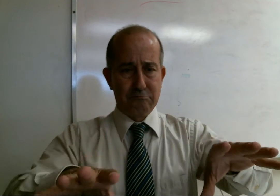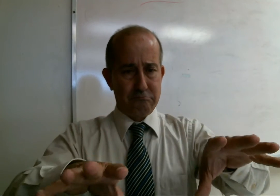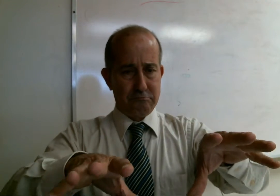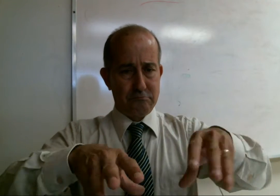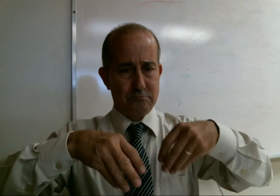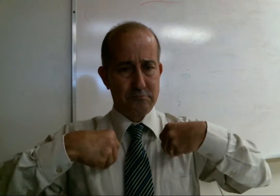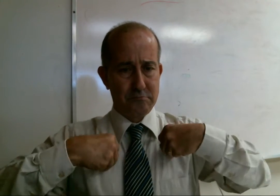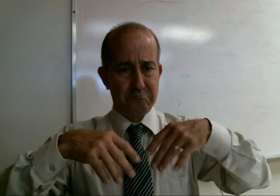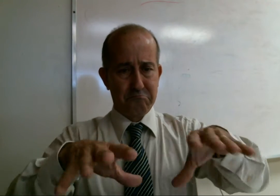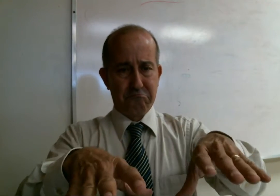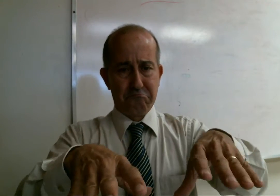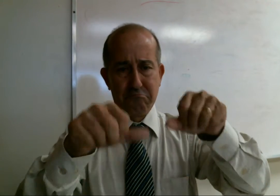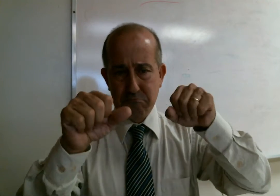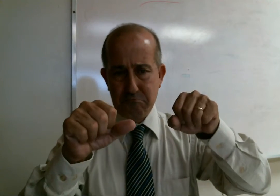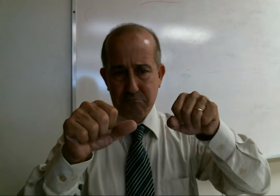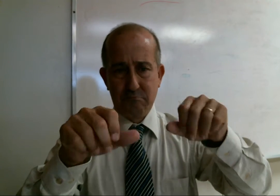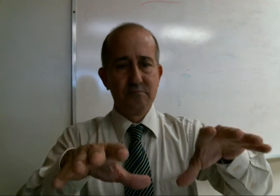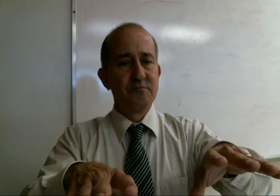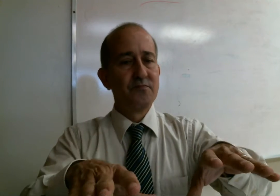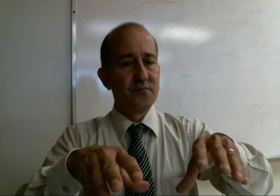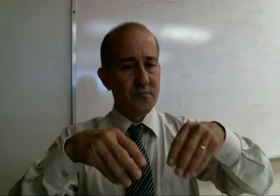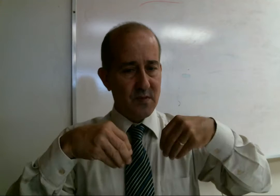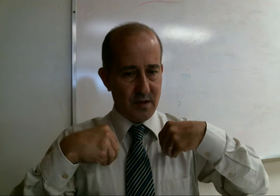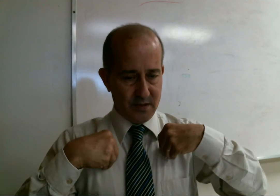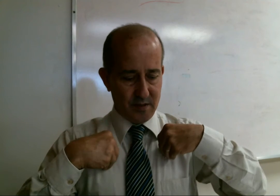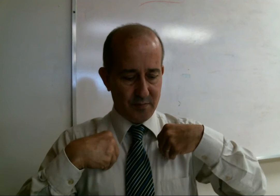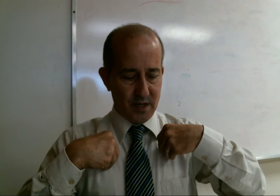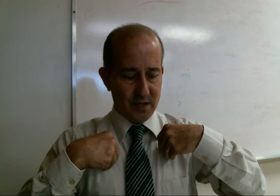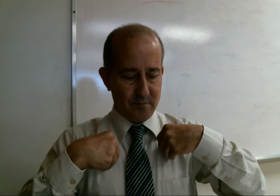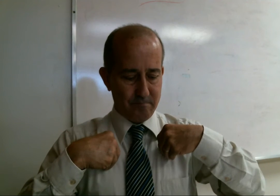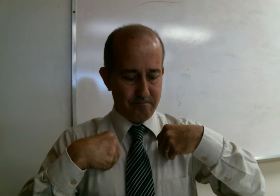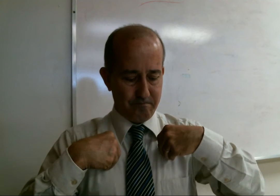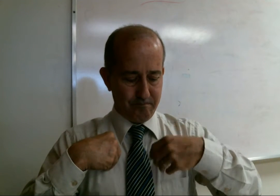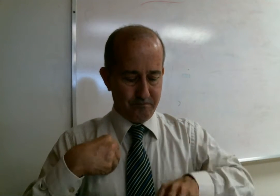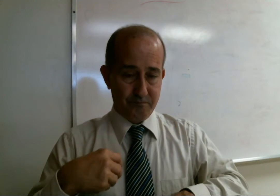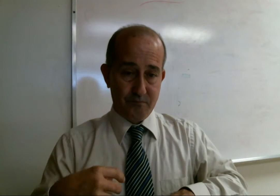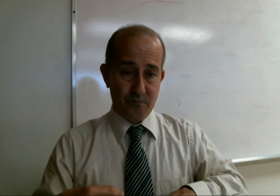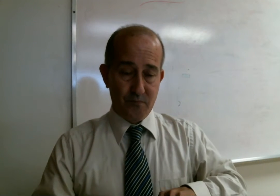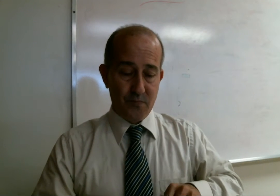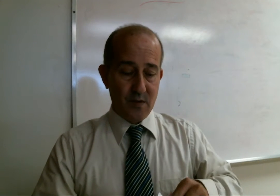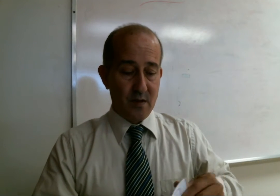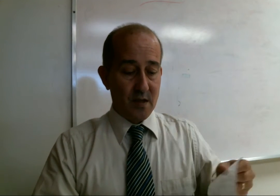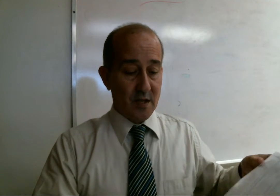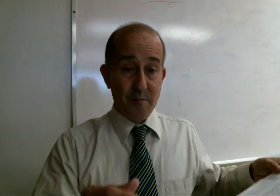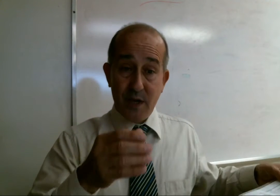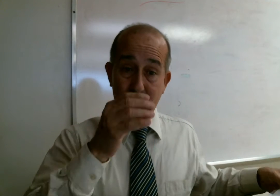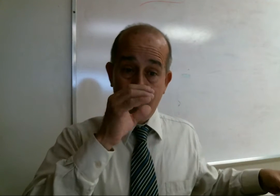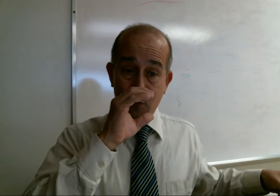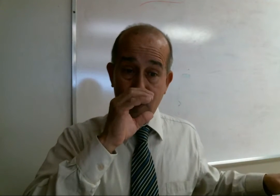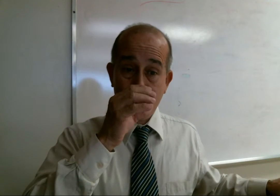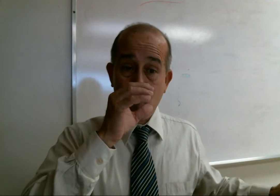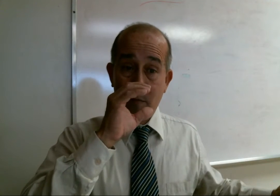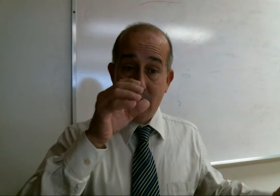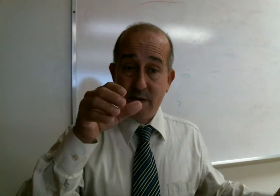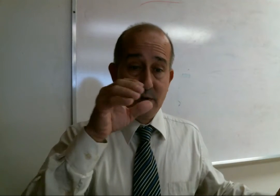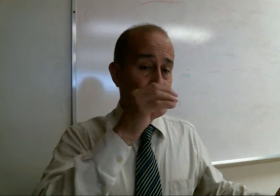aceptar, también hablamos de tomar beber,